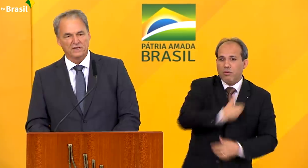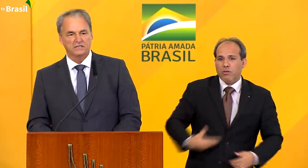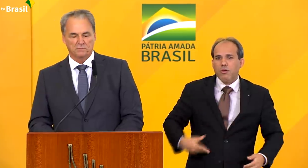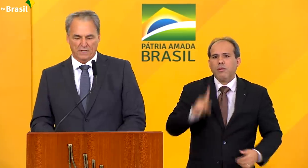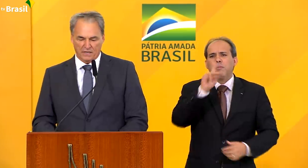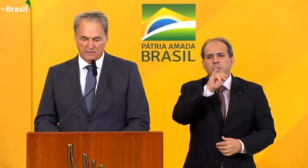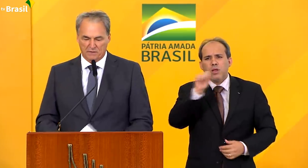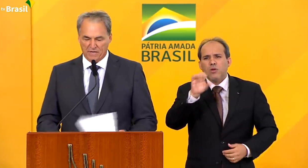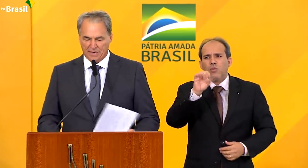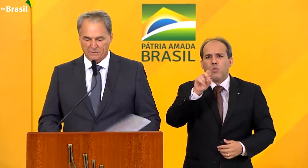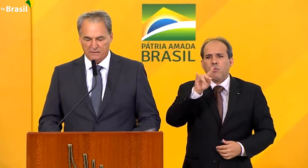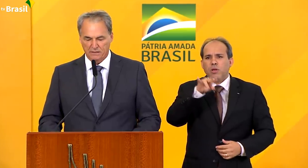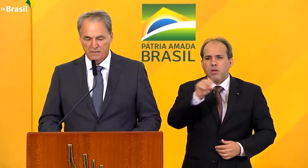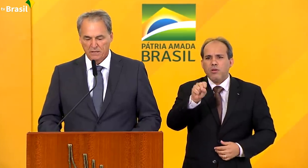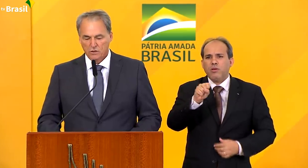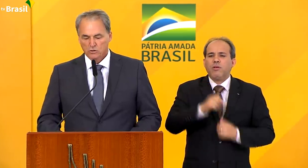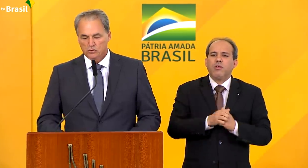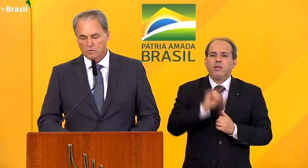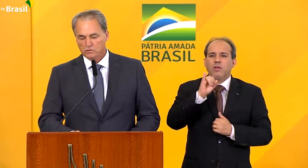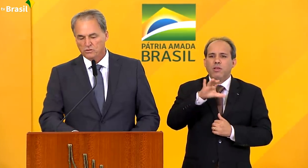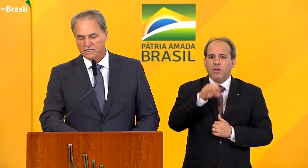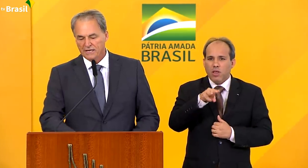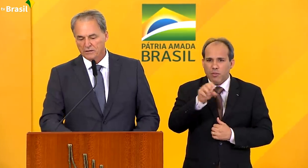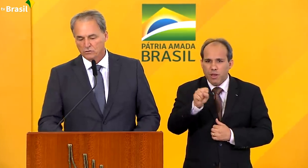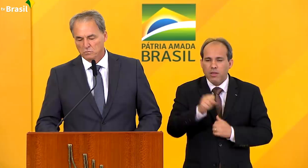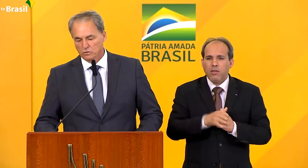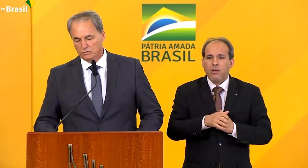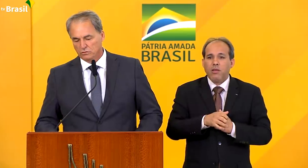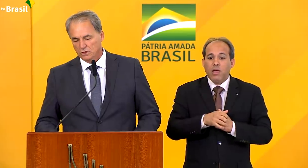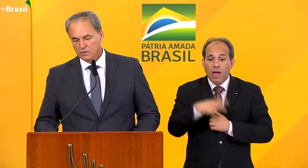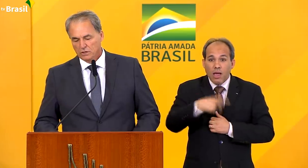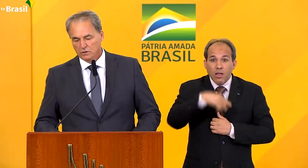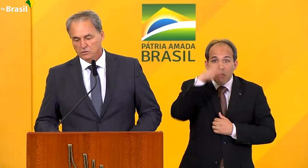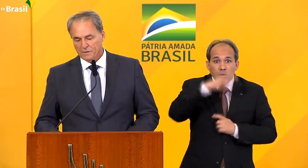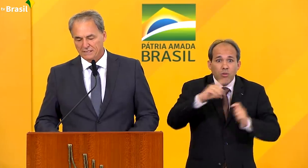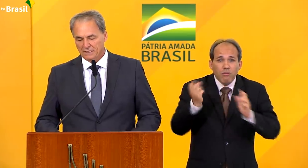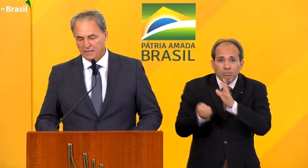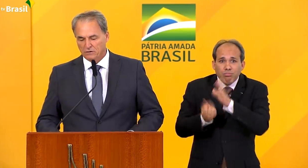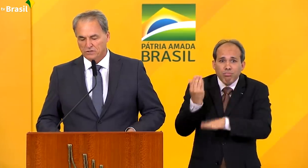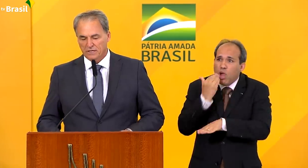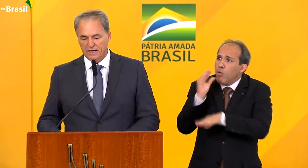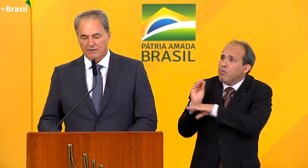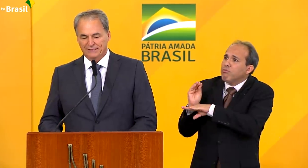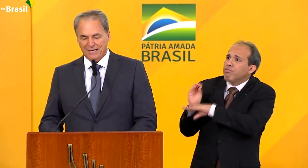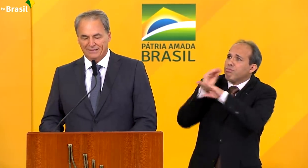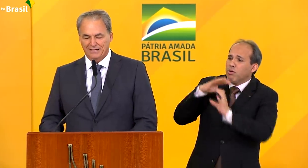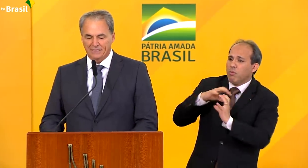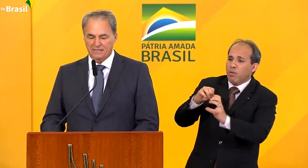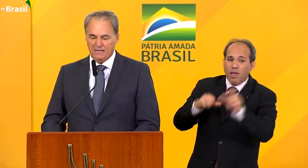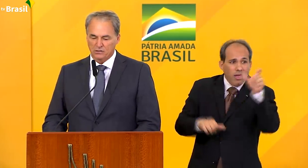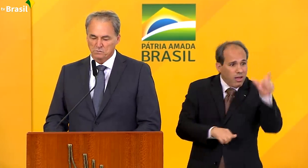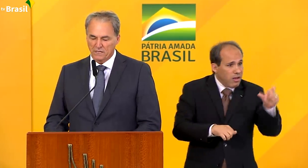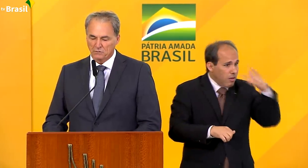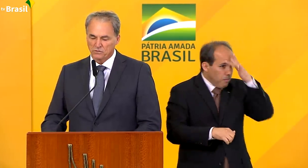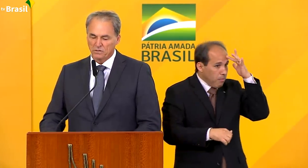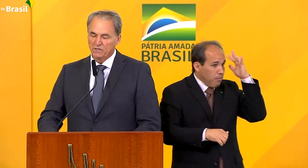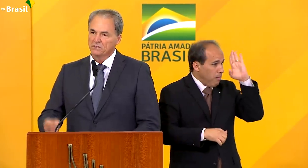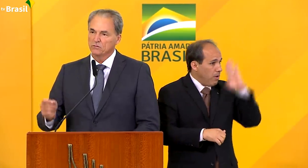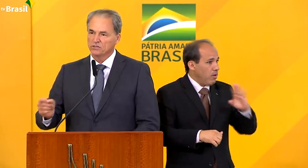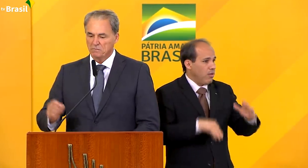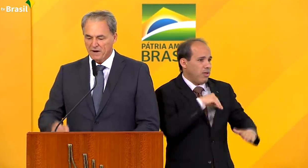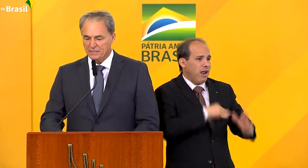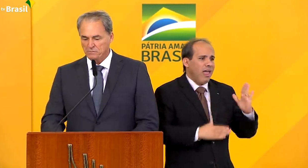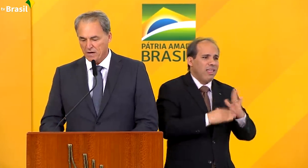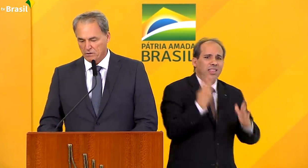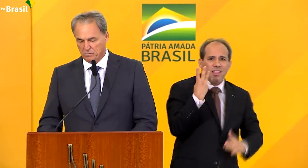PIS, COFINS, IPI e CMS. Somos o celeiro do mundo e os brasileiros que ganham até três salários mínimos